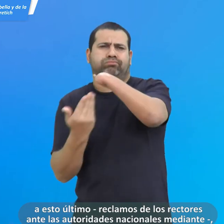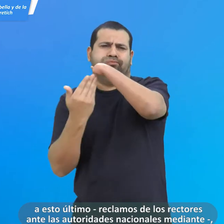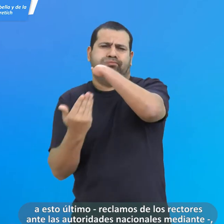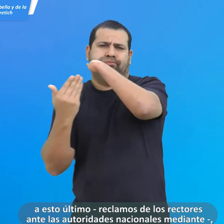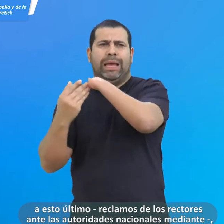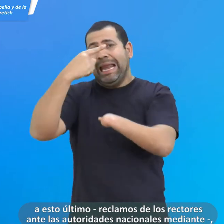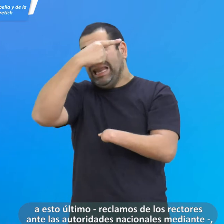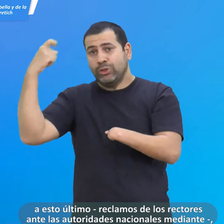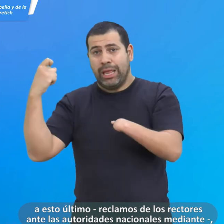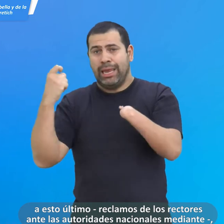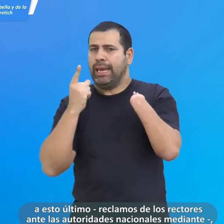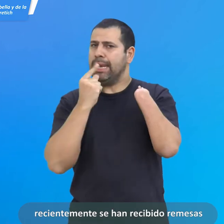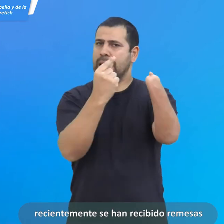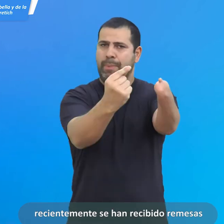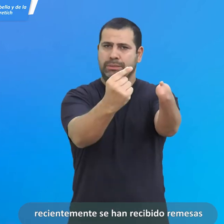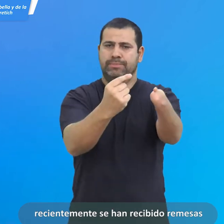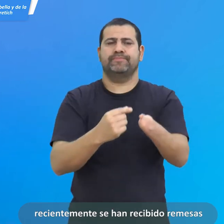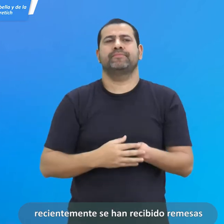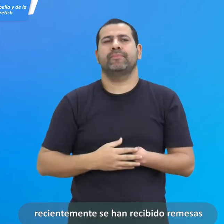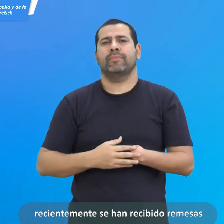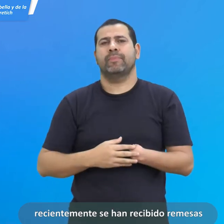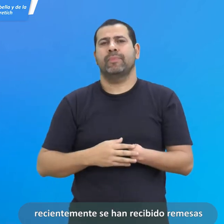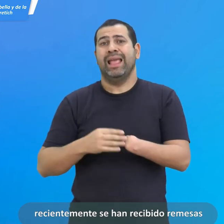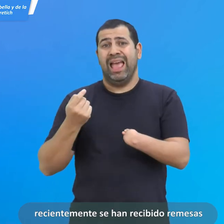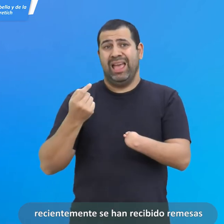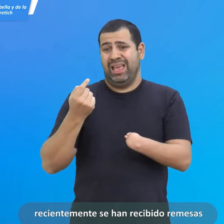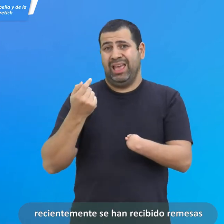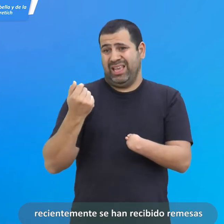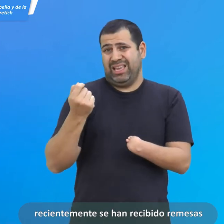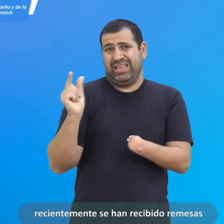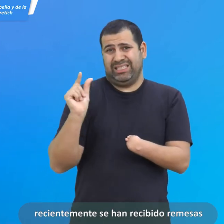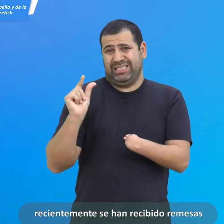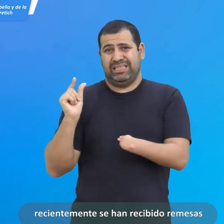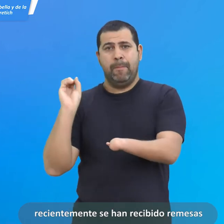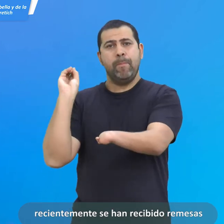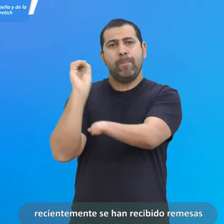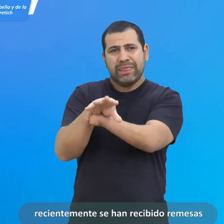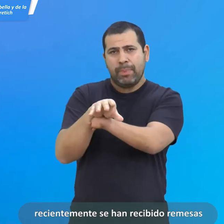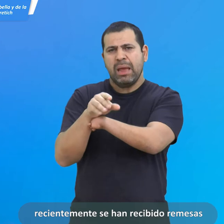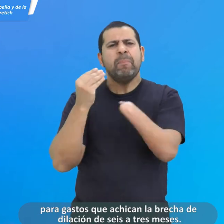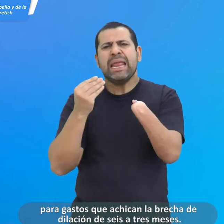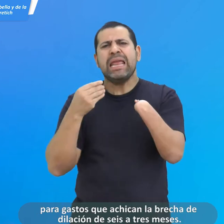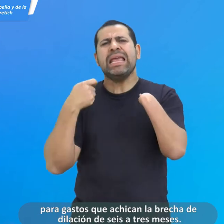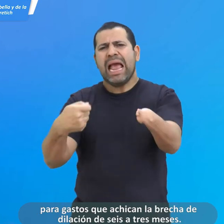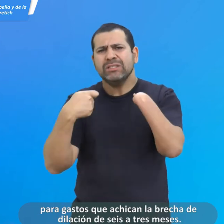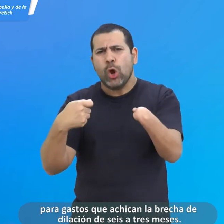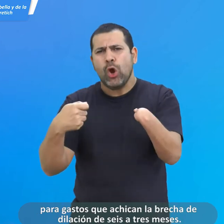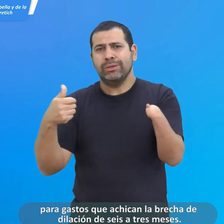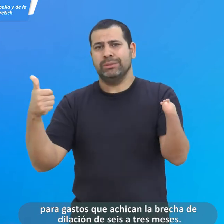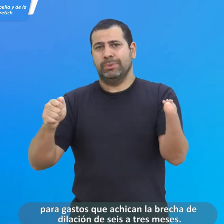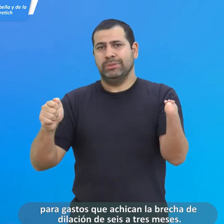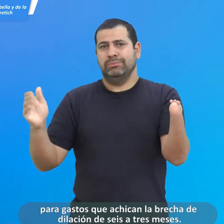nacionales mediante, recientemente se han recibido remesas para gastos que achican la brecha de